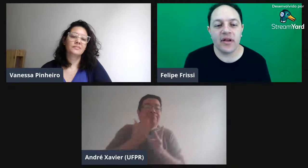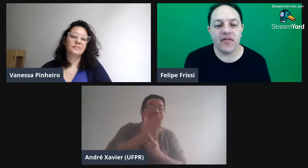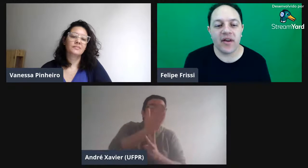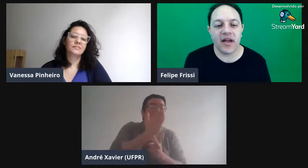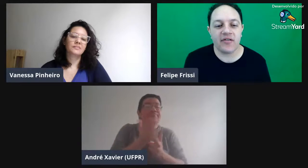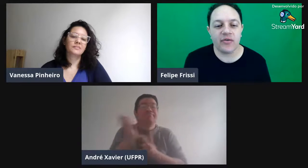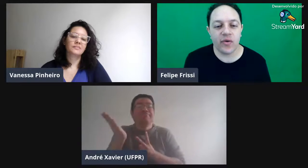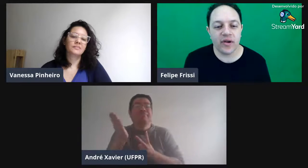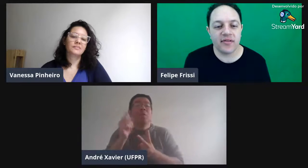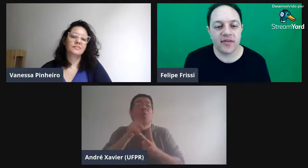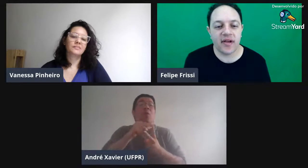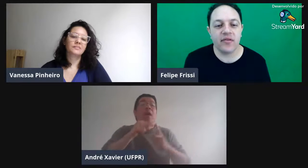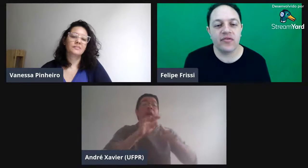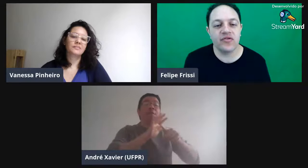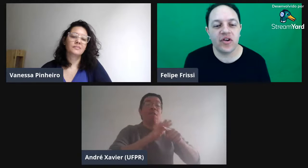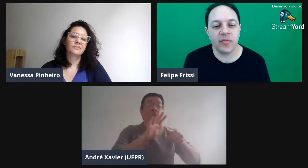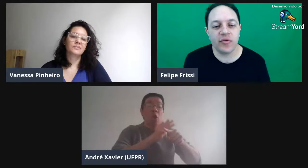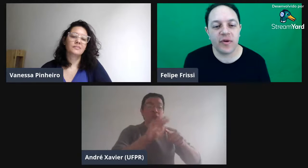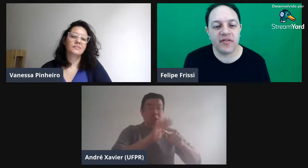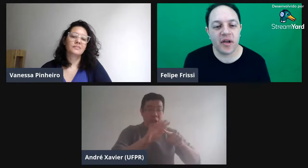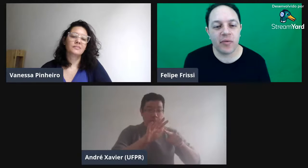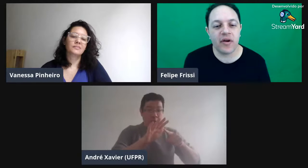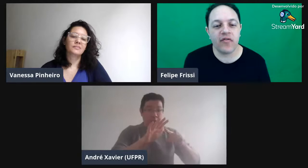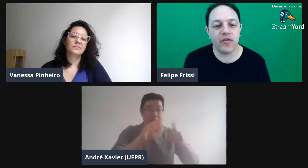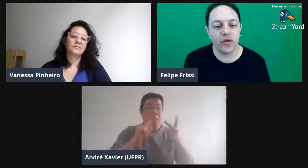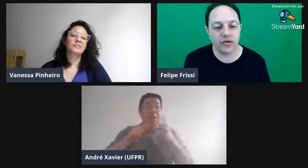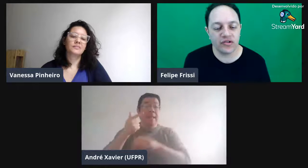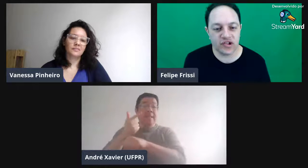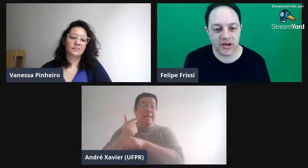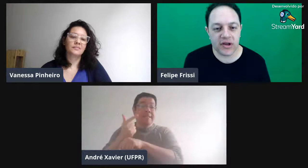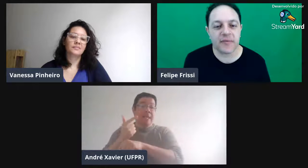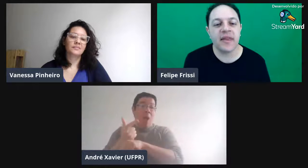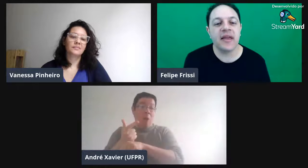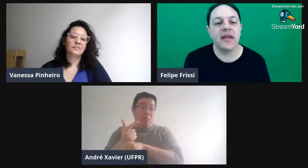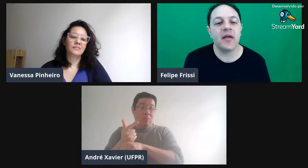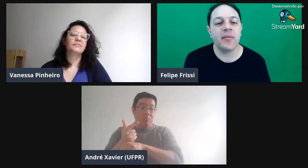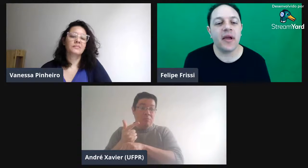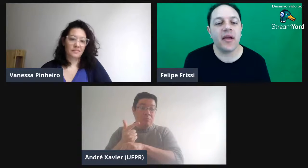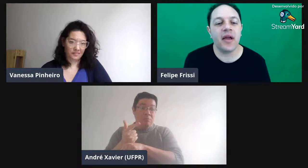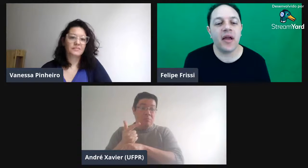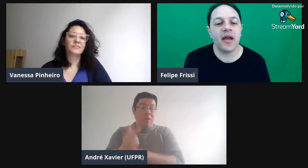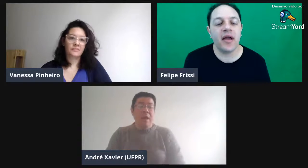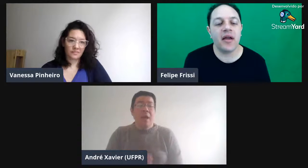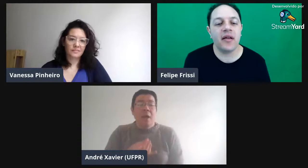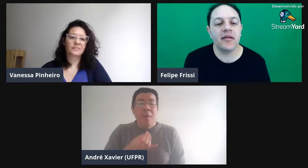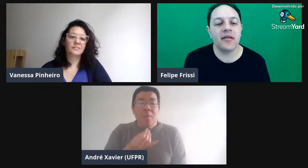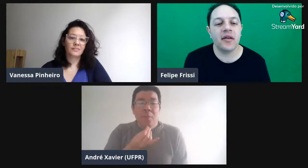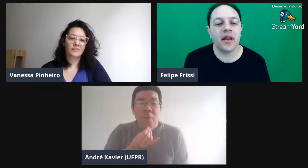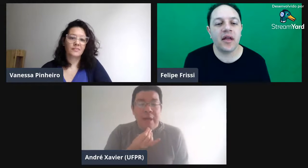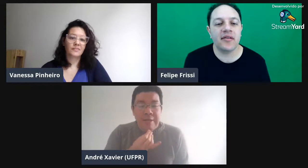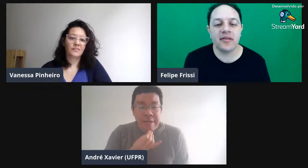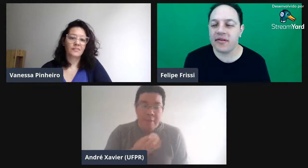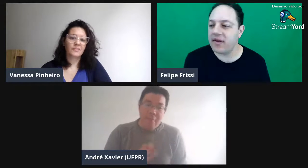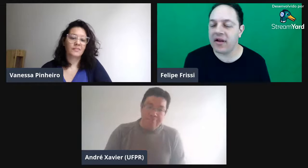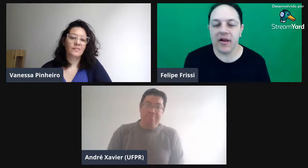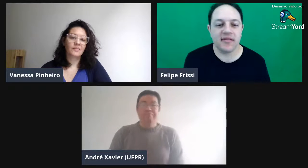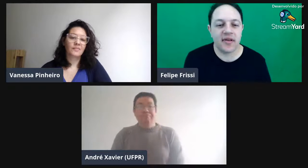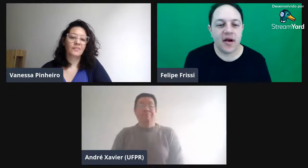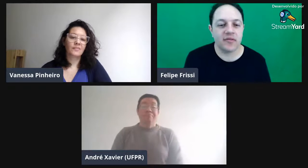variações, né, os tipos, por exemplo, na fonologia e também, é, na lexial.